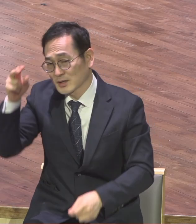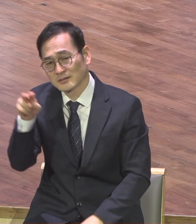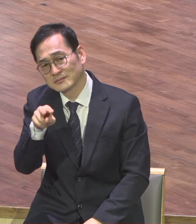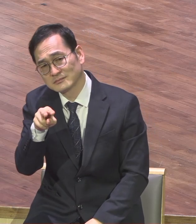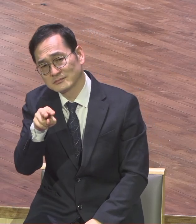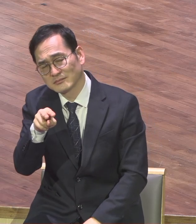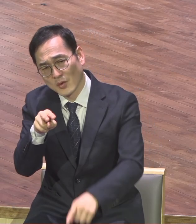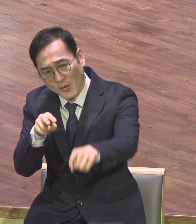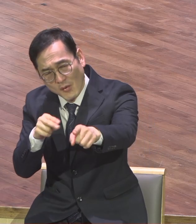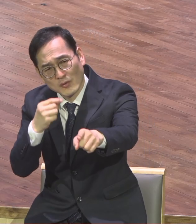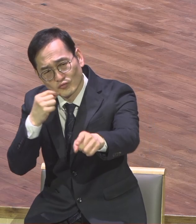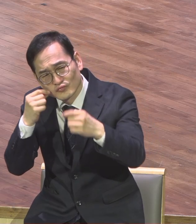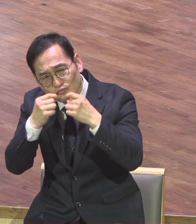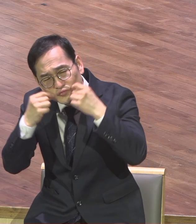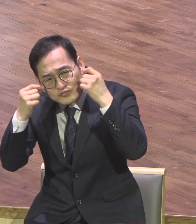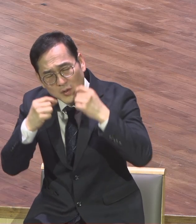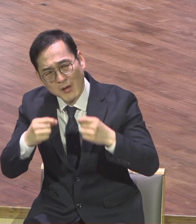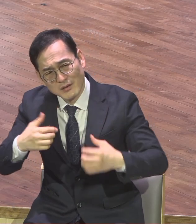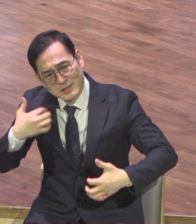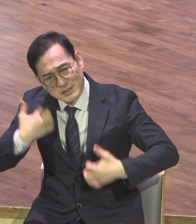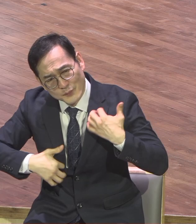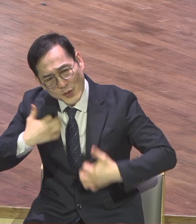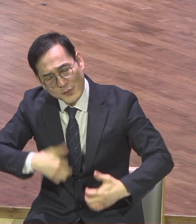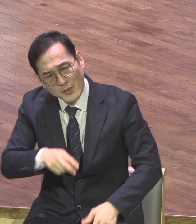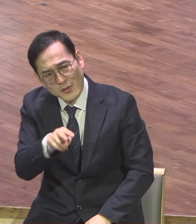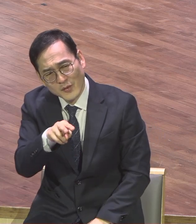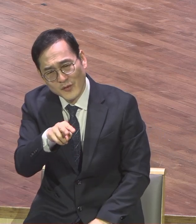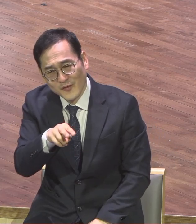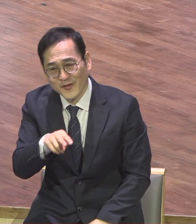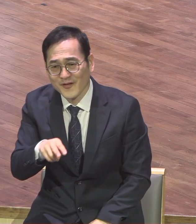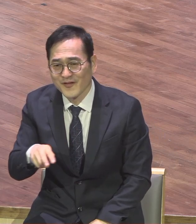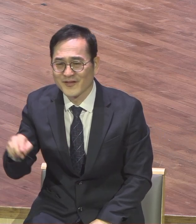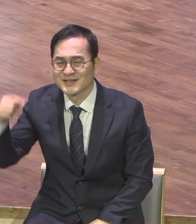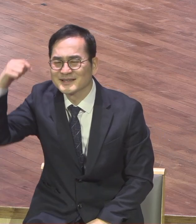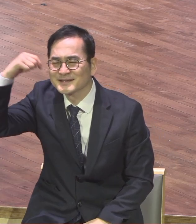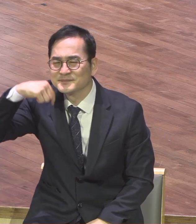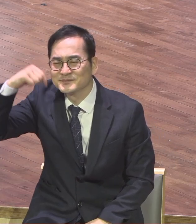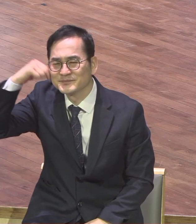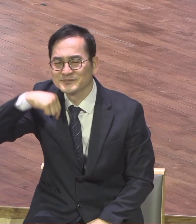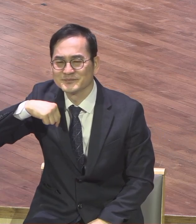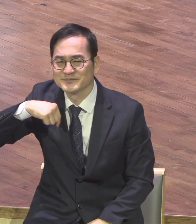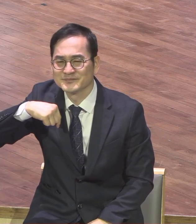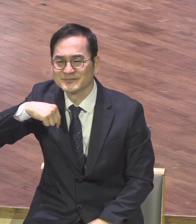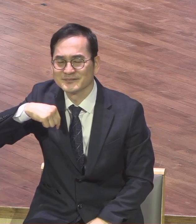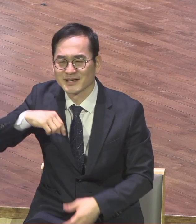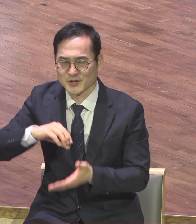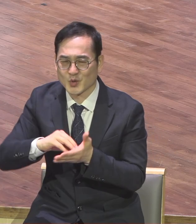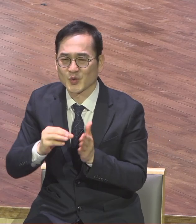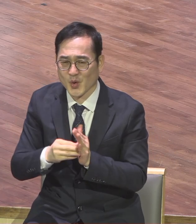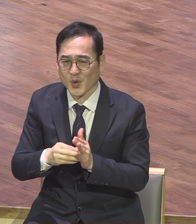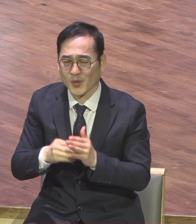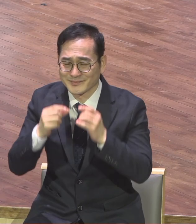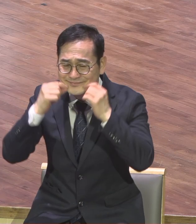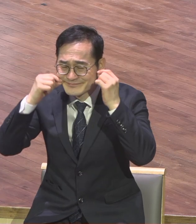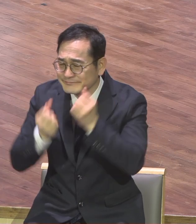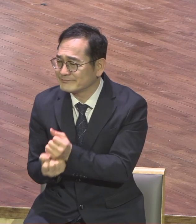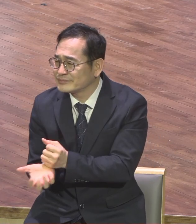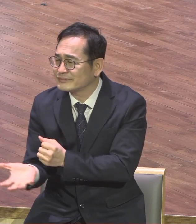웃음이 있겠죠 즐거움이 넘치겠죠 저는 우리 예원계 모든 성도들이 예배를